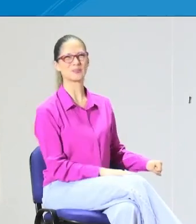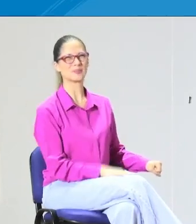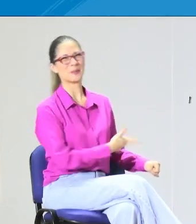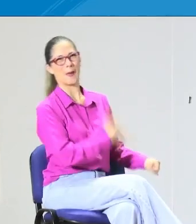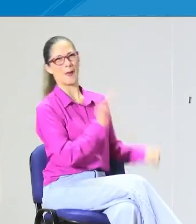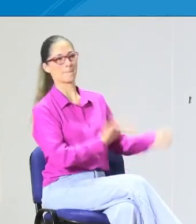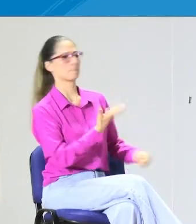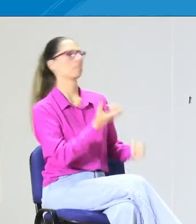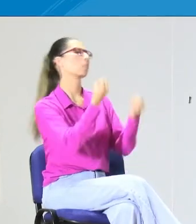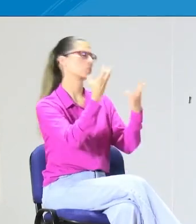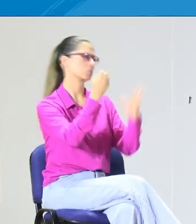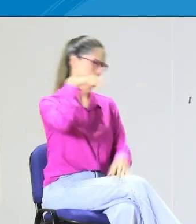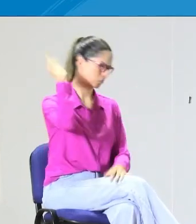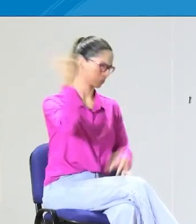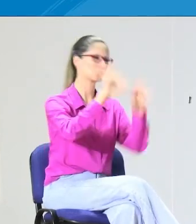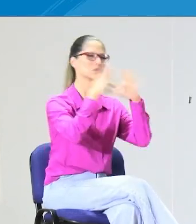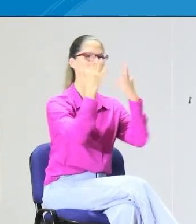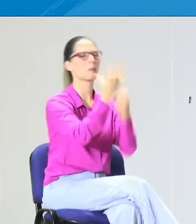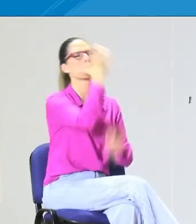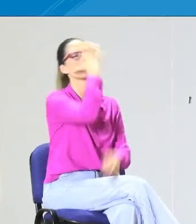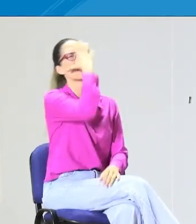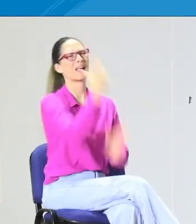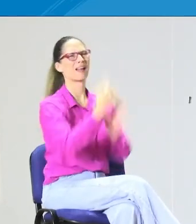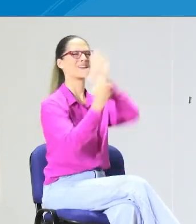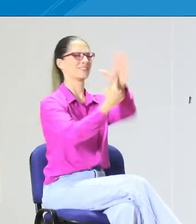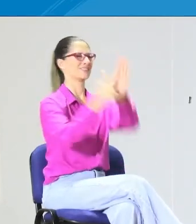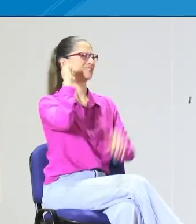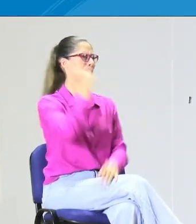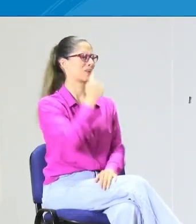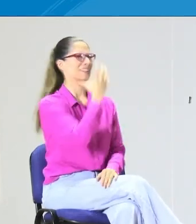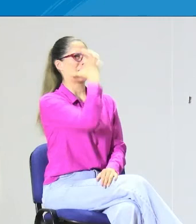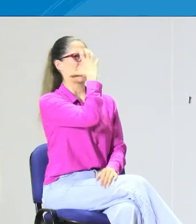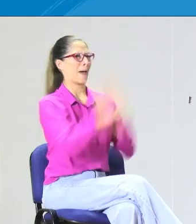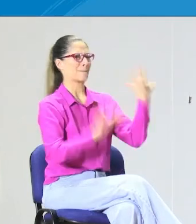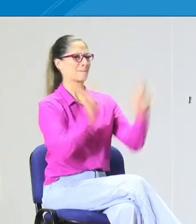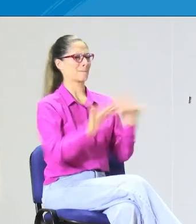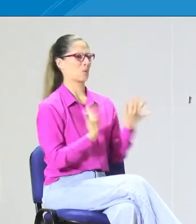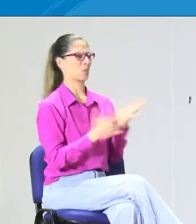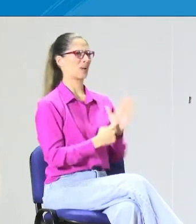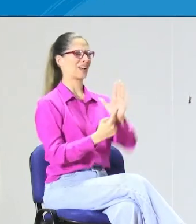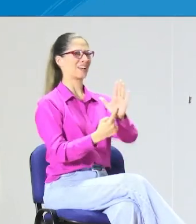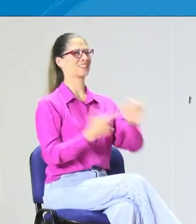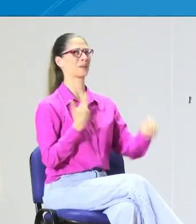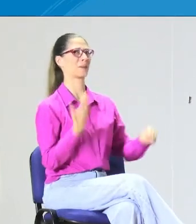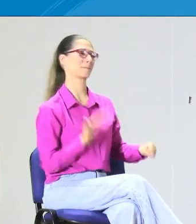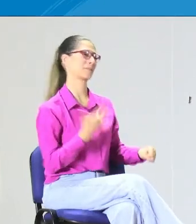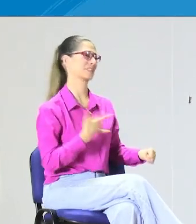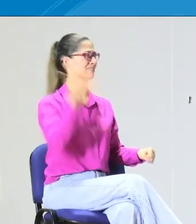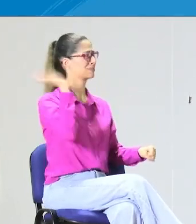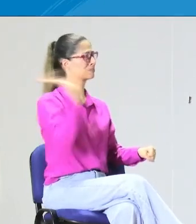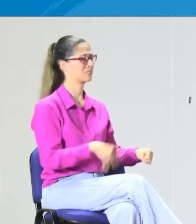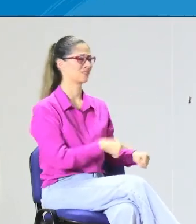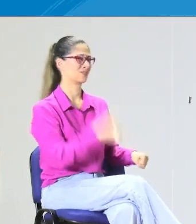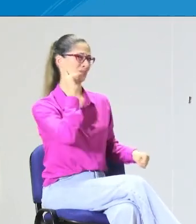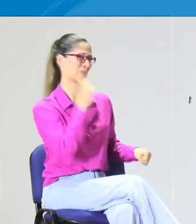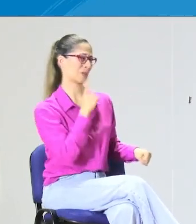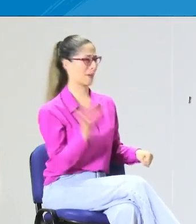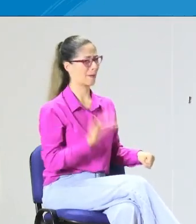través de su lengua natural. Y se excusan en muchas ocasiones de esas acciones por parte de sus hijos. Es como una